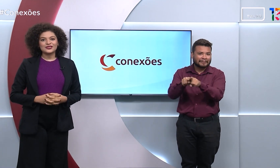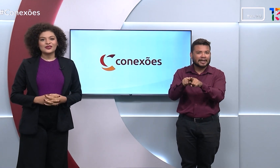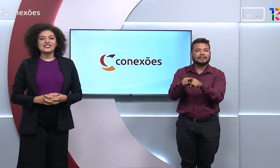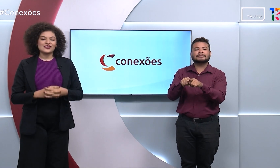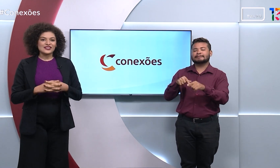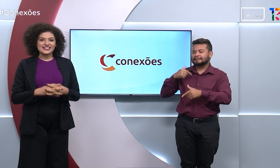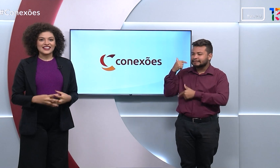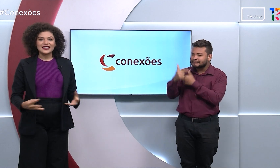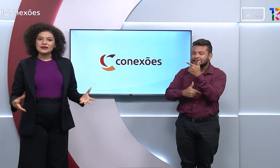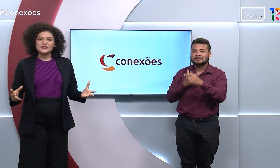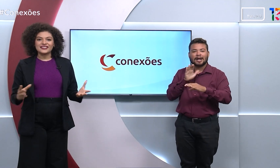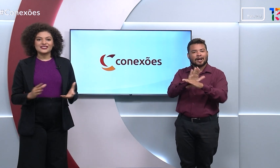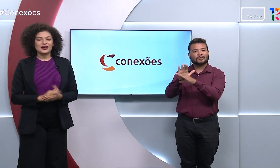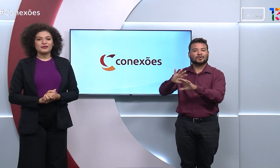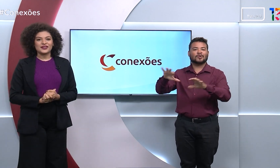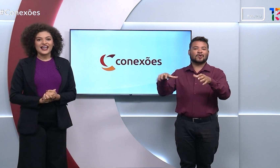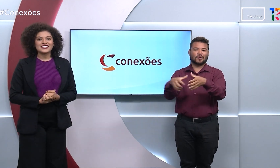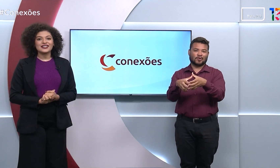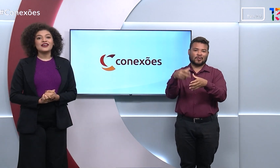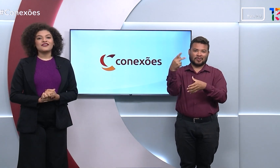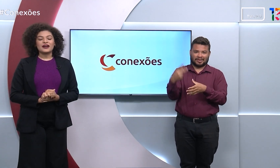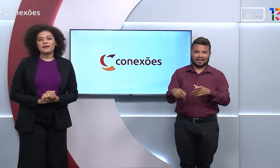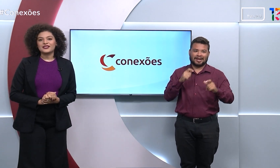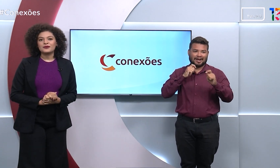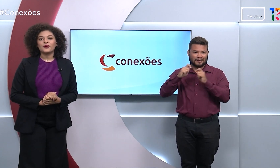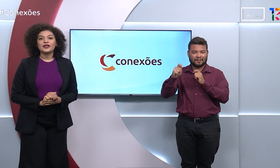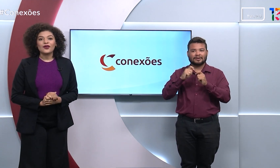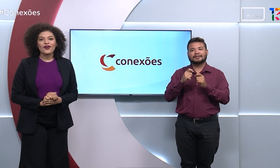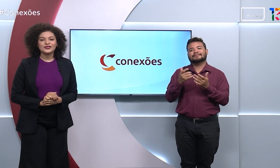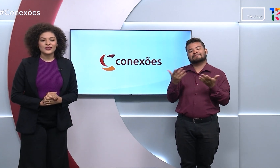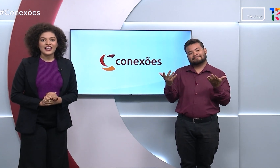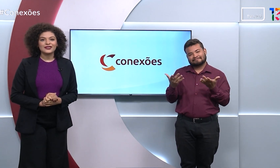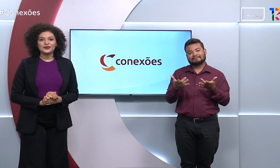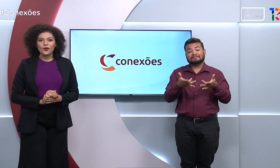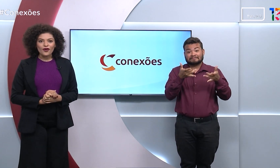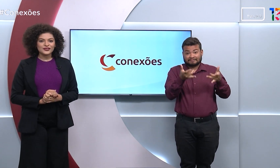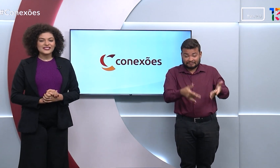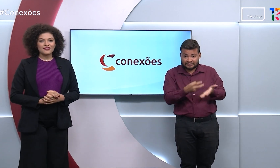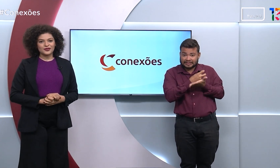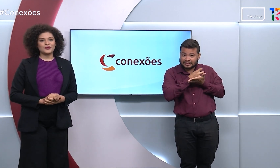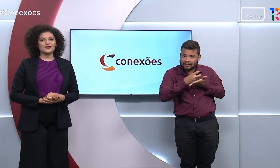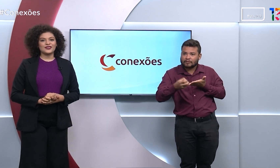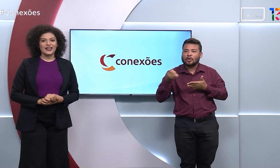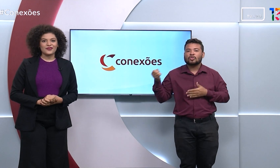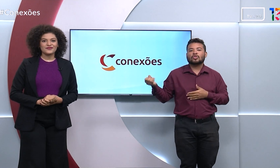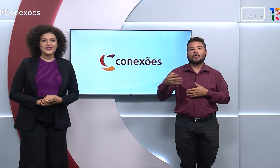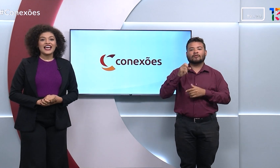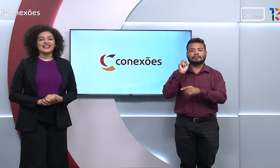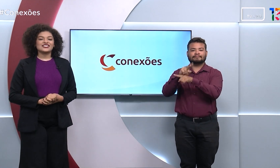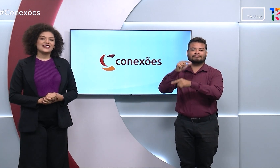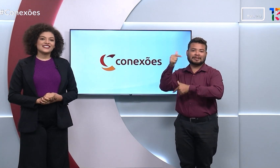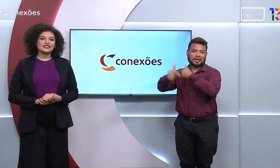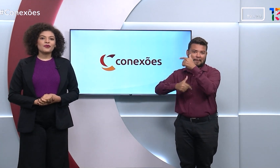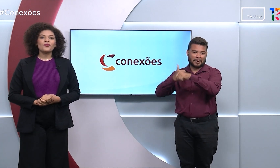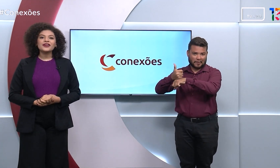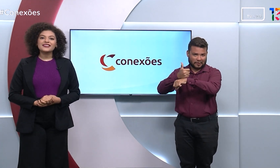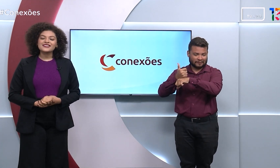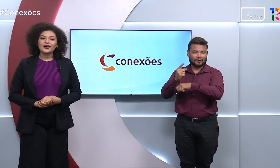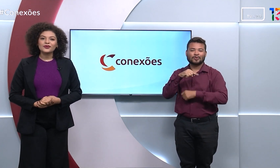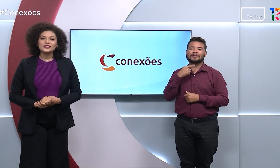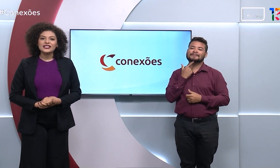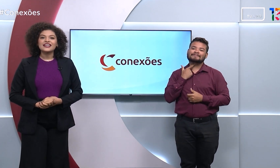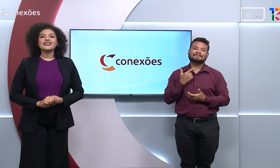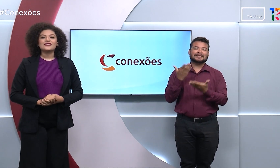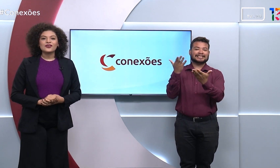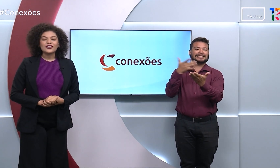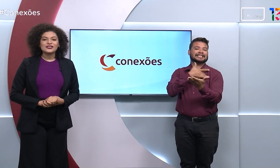companheiro de todas as nossas equipes aqui de reportagem, vai partir para uma nova jornada, um novo desafio profissional. A gente deseja muita